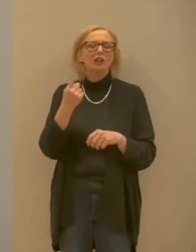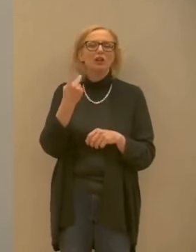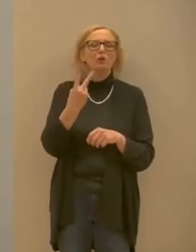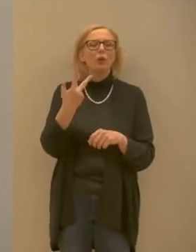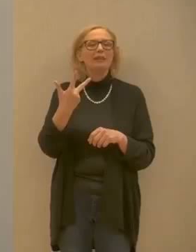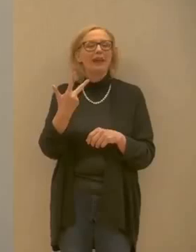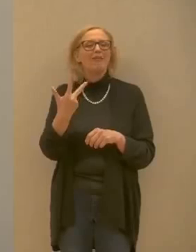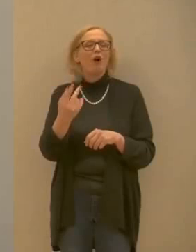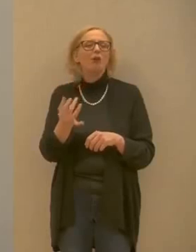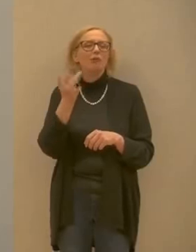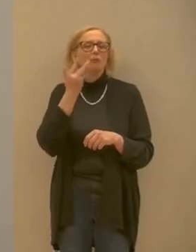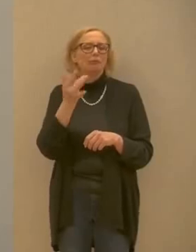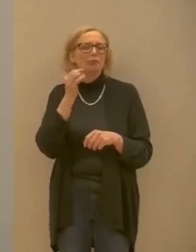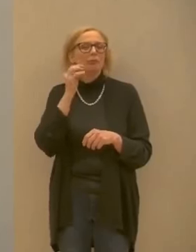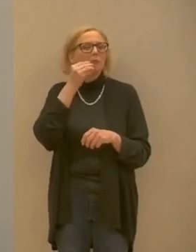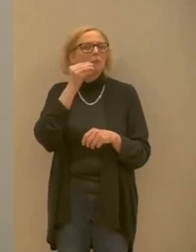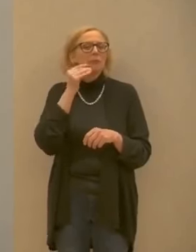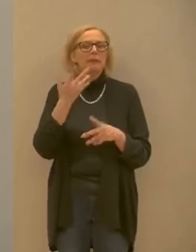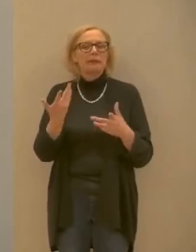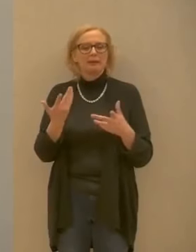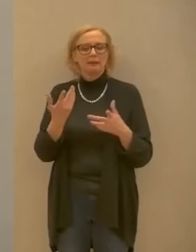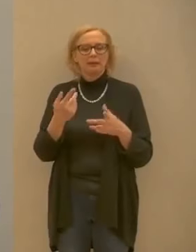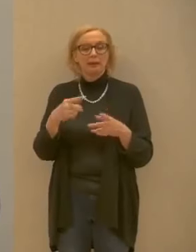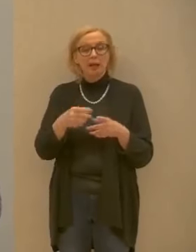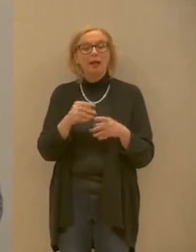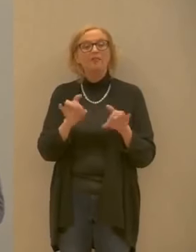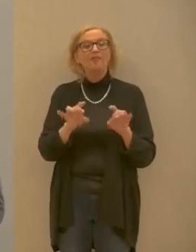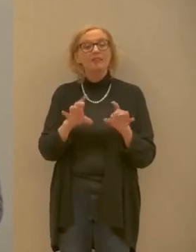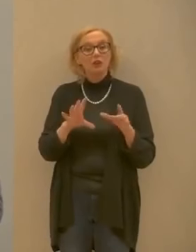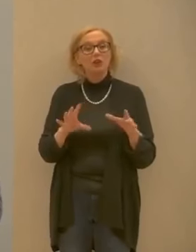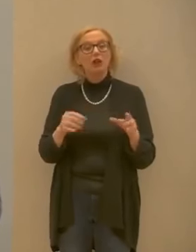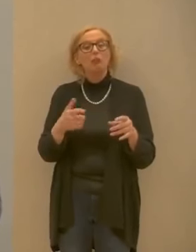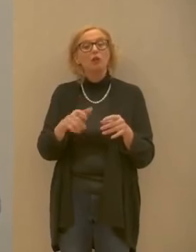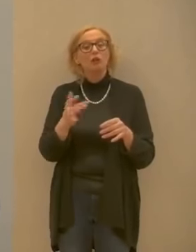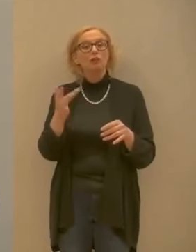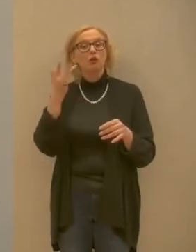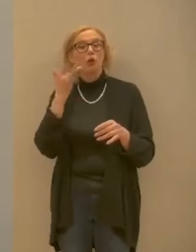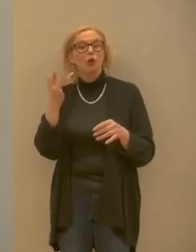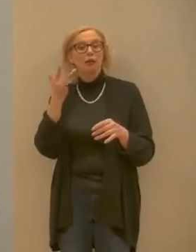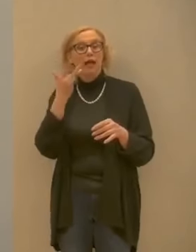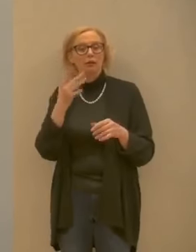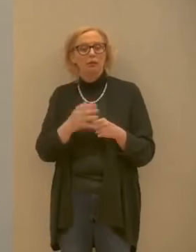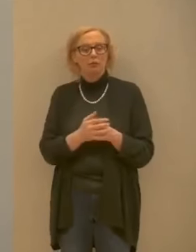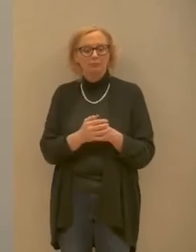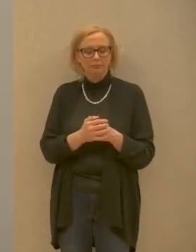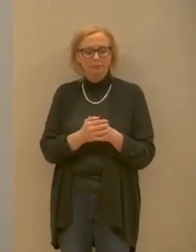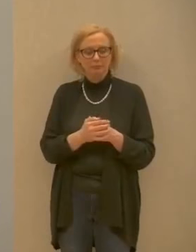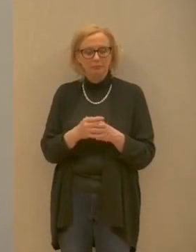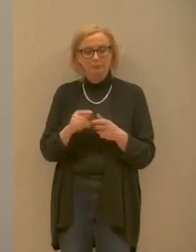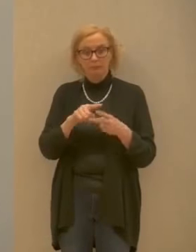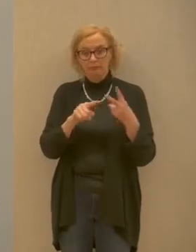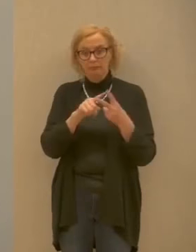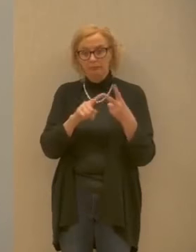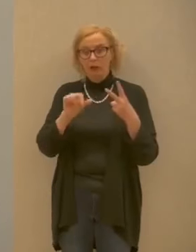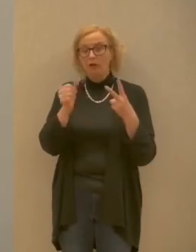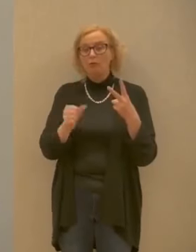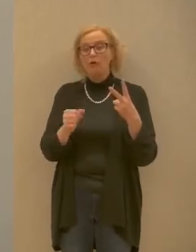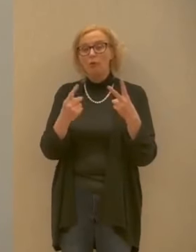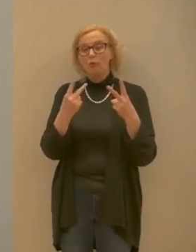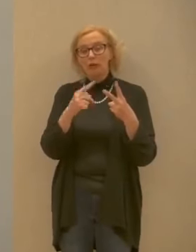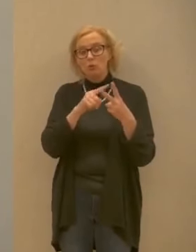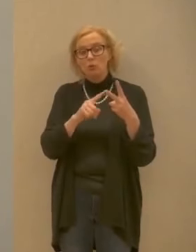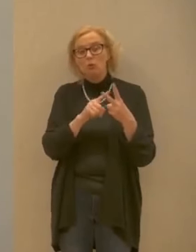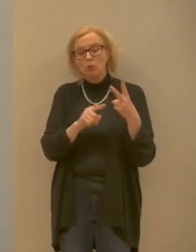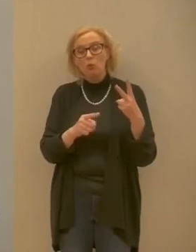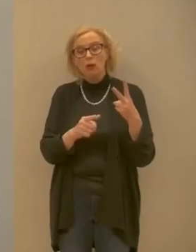provoca l'infezione da contatto come abbiamo verificato e quindi queste sono le due modalità più importanti